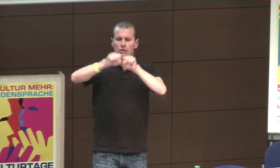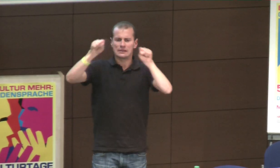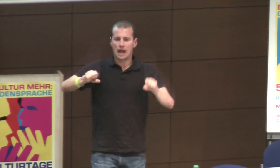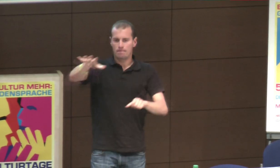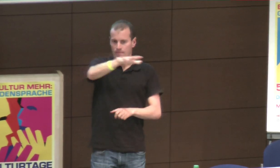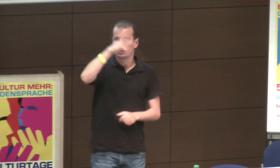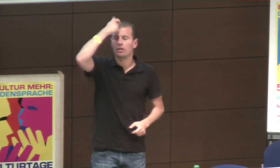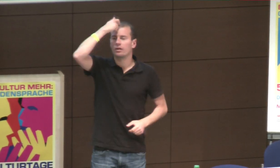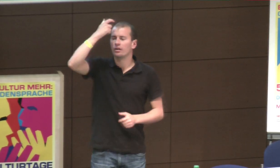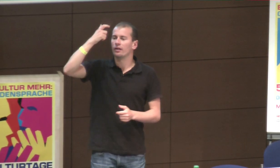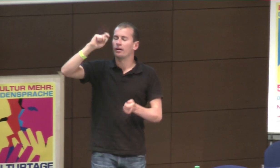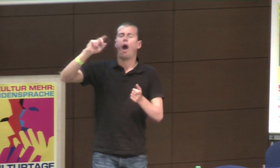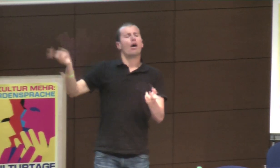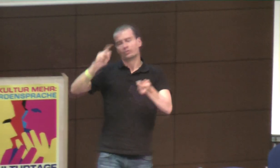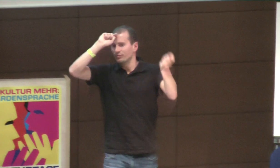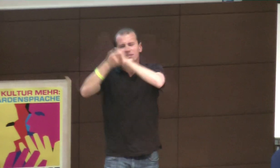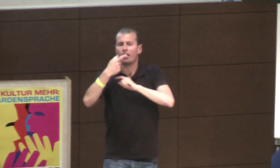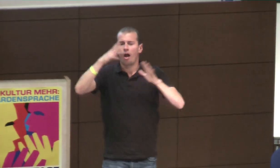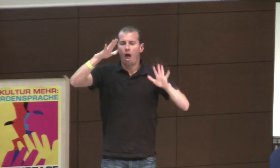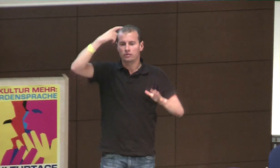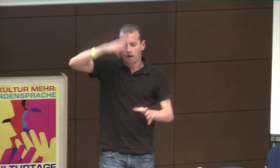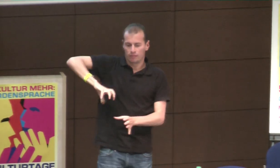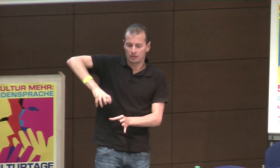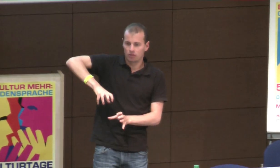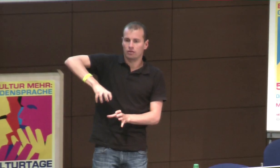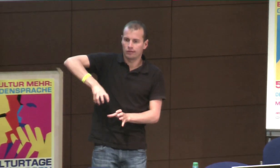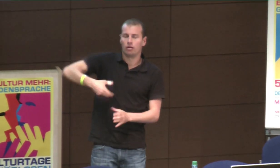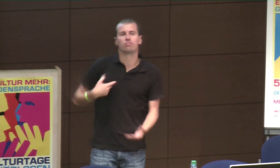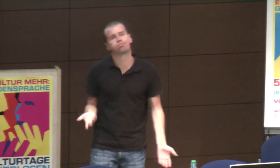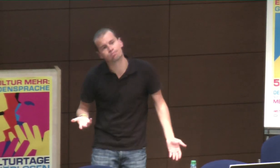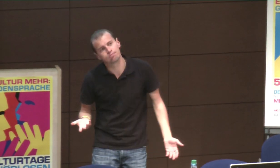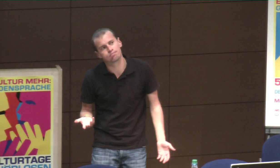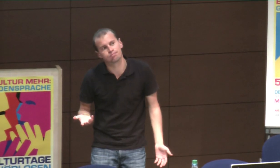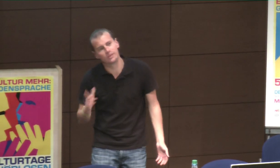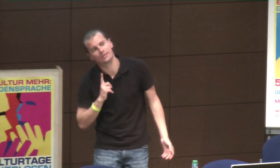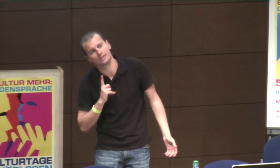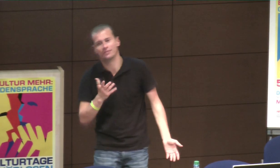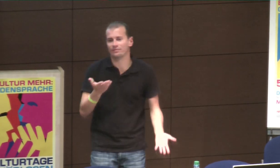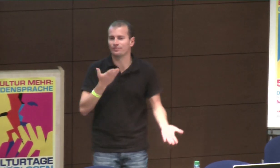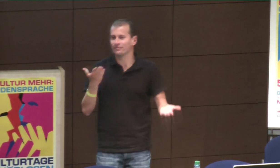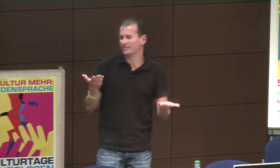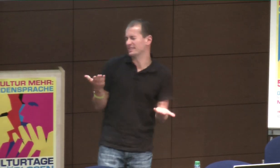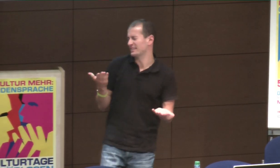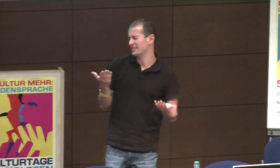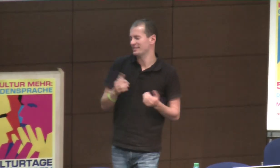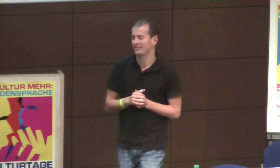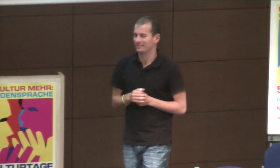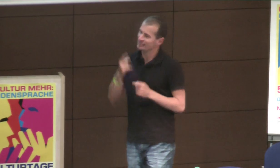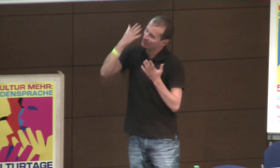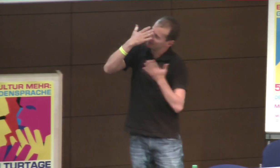Aber wahrscheinlich ist das auch so ein starres Verwaltungssystem, was einfach an Alt hergebrachten Sachen festhält, und das kühlt mal langsam, also ich bin sehr gespannt, wann